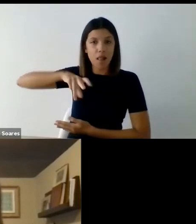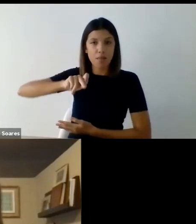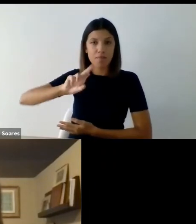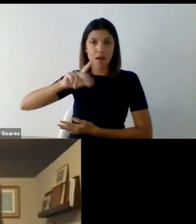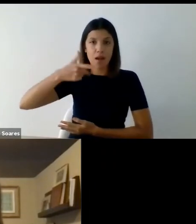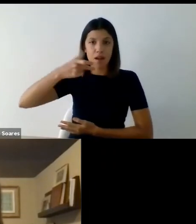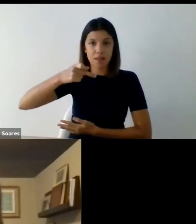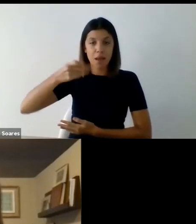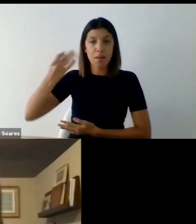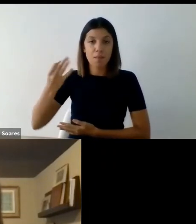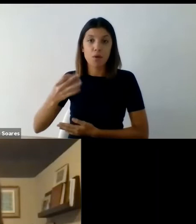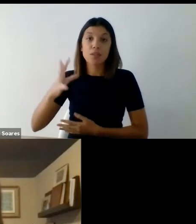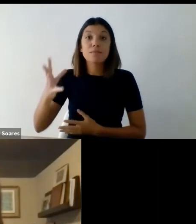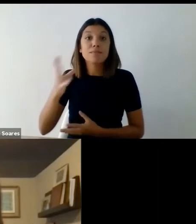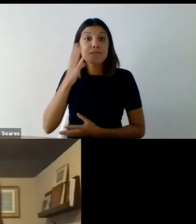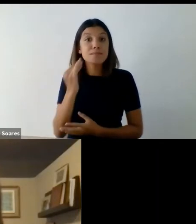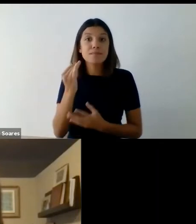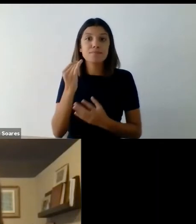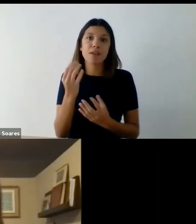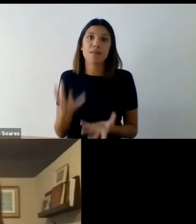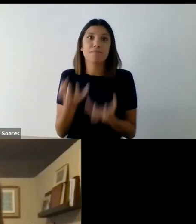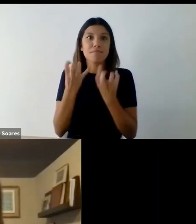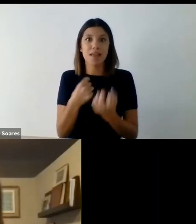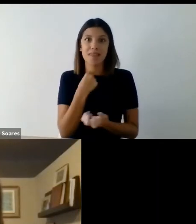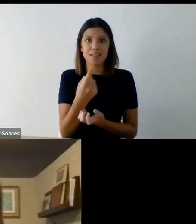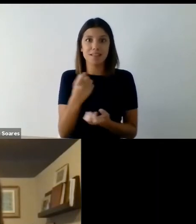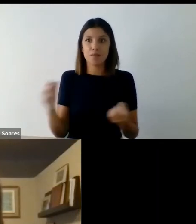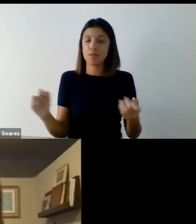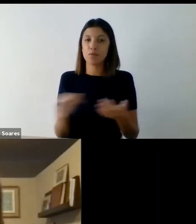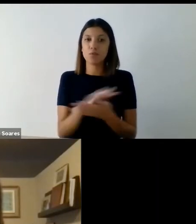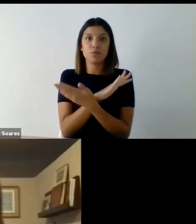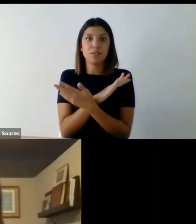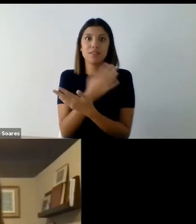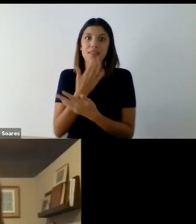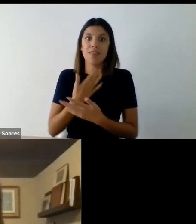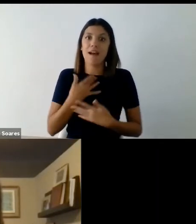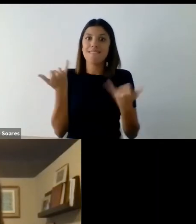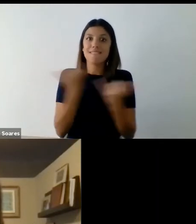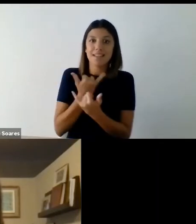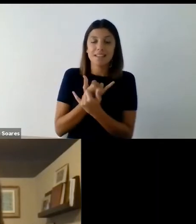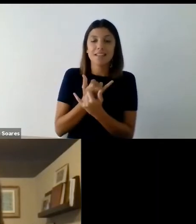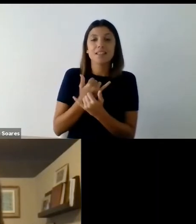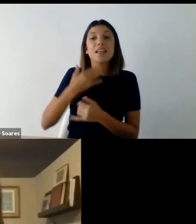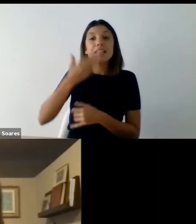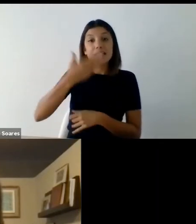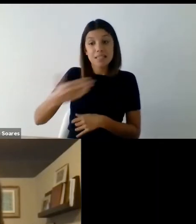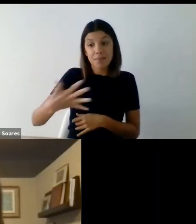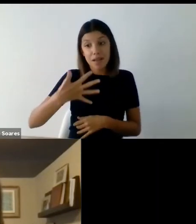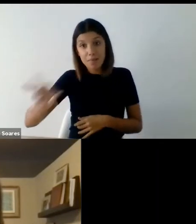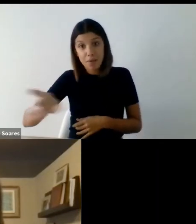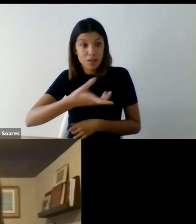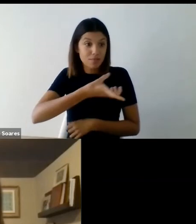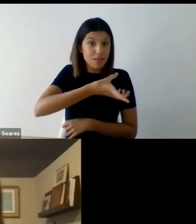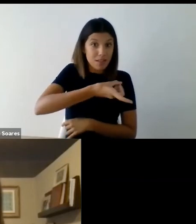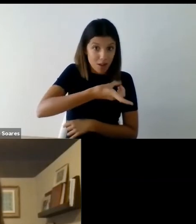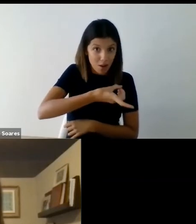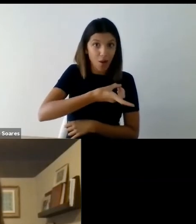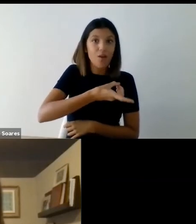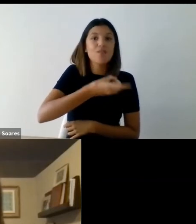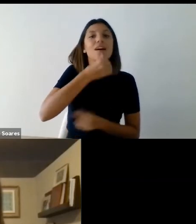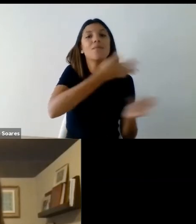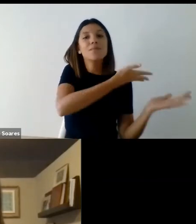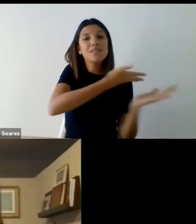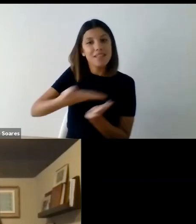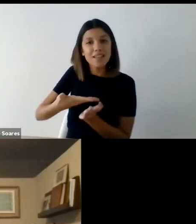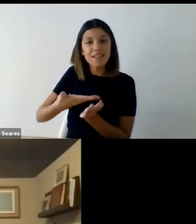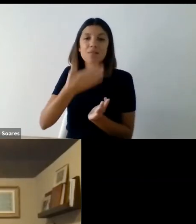partilhar em primeira mão convosco uma notícia que nos deixa muito felizes. Na próxima semana, dia 19, iremos apresentar uma